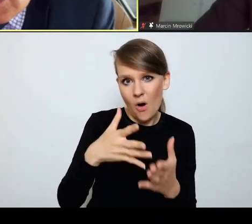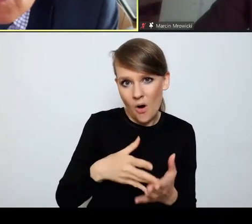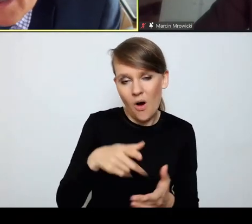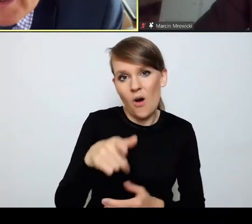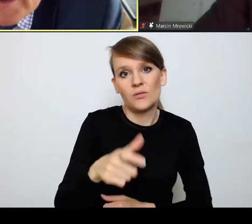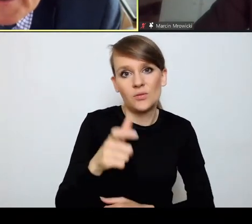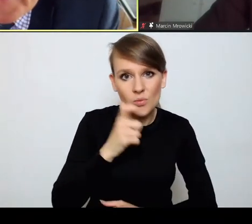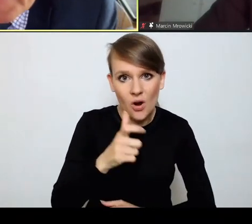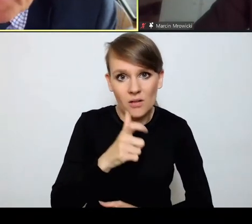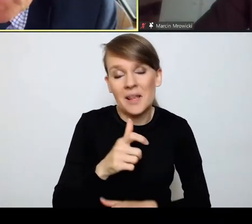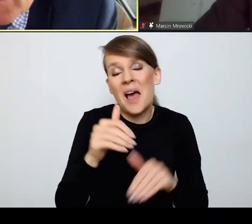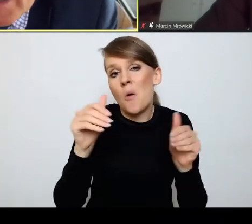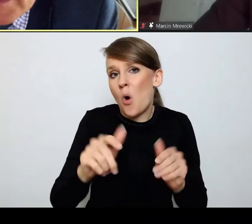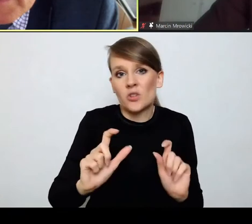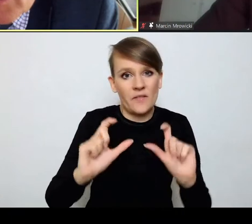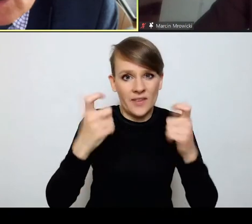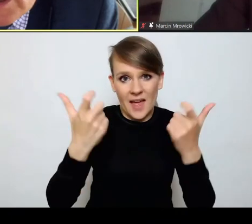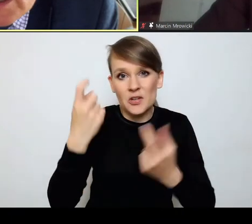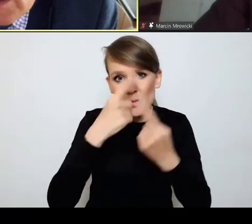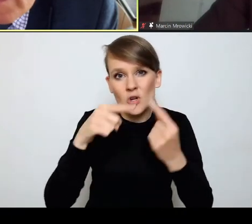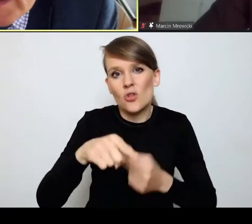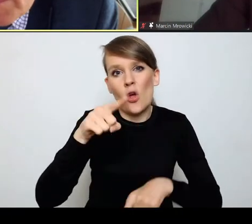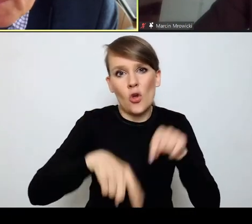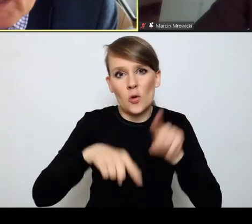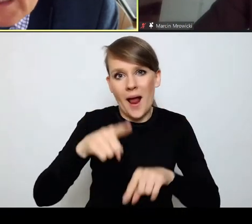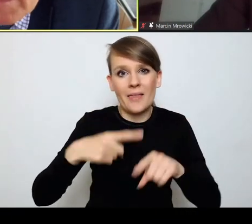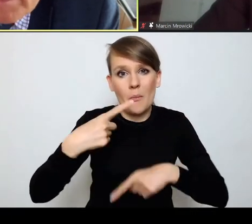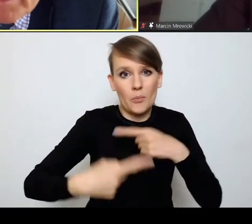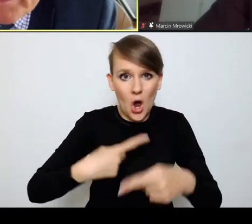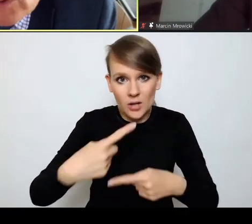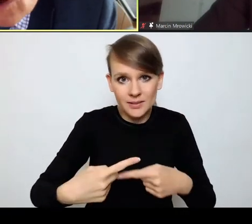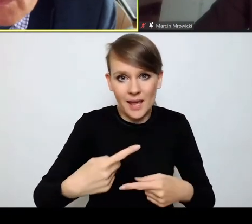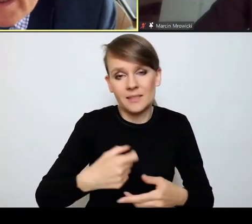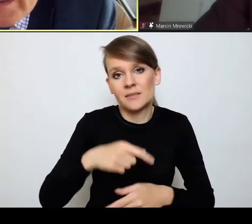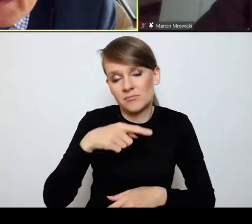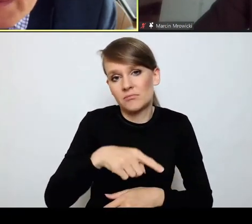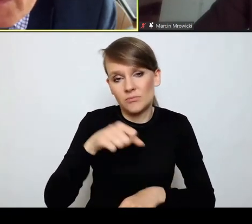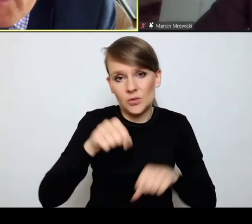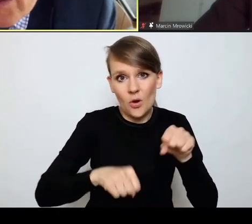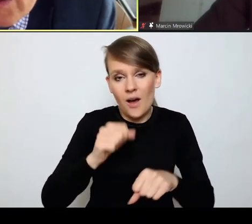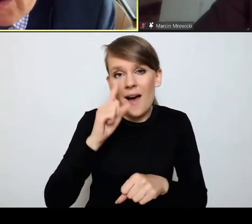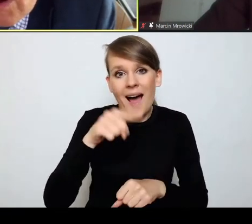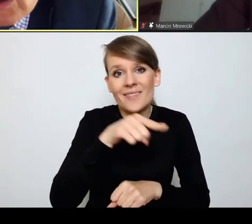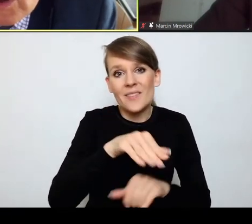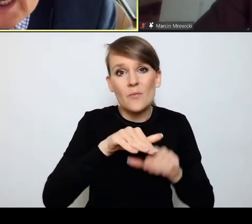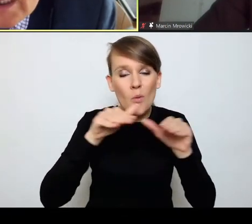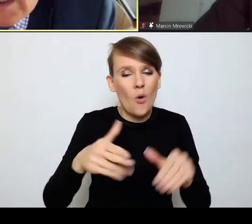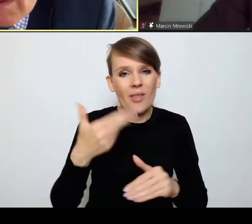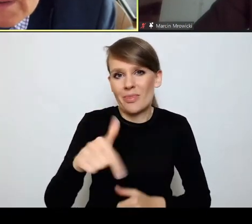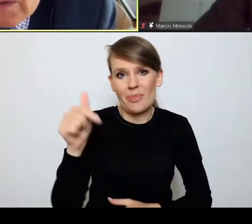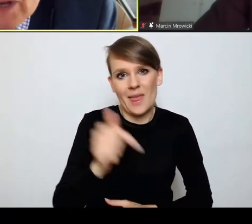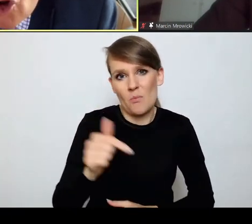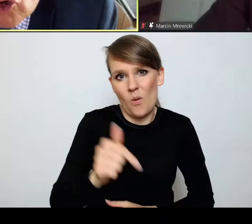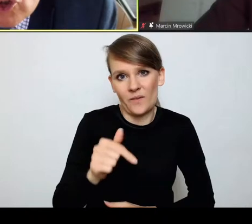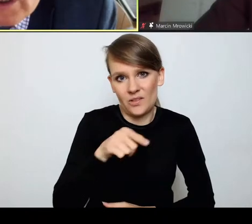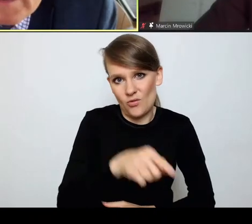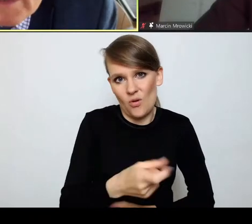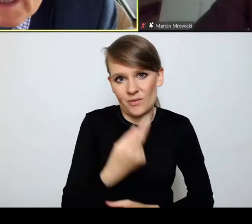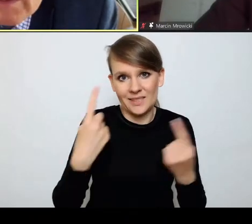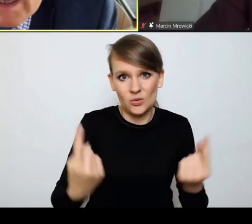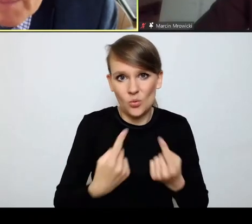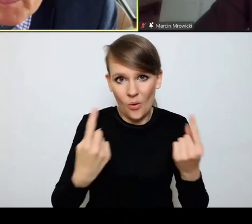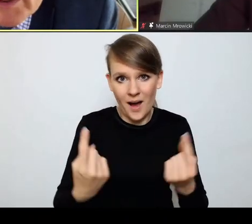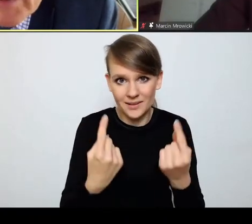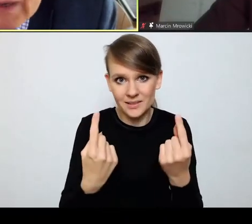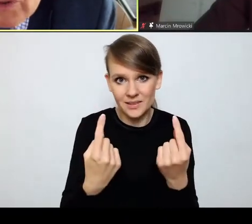sądzę, że jest to normalny proces, aczkolwiek no pewnie na tym poziomie nie powinno dochodzić do takiej sytuacji. Na koszty,